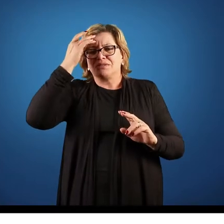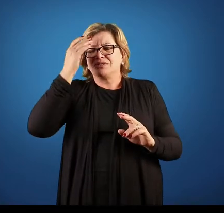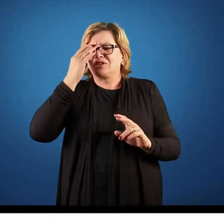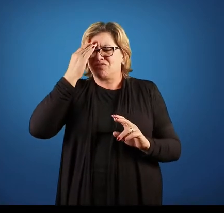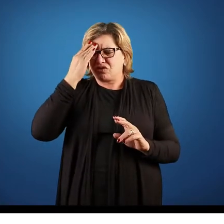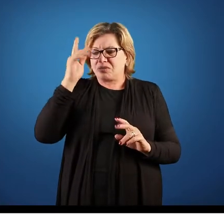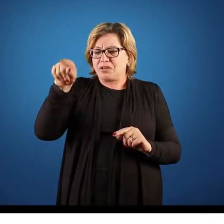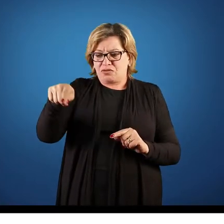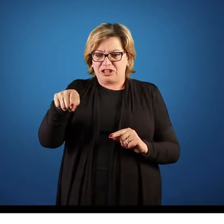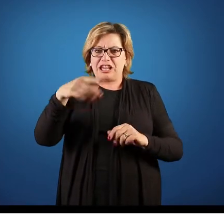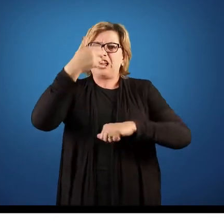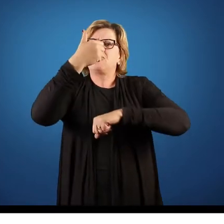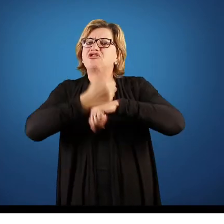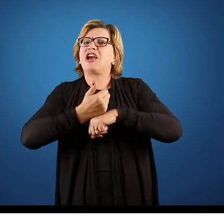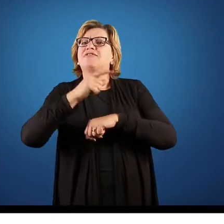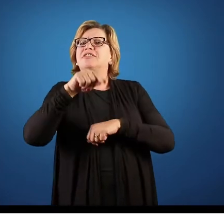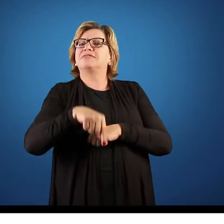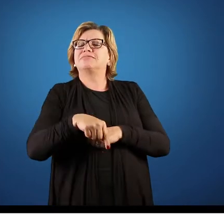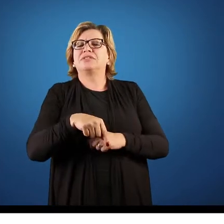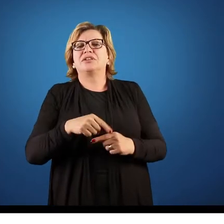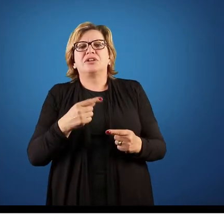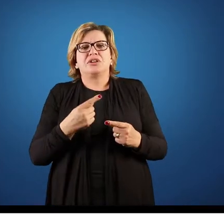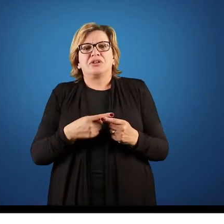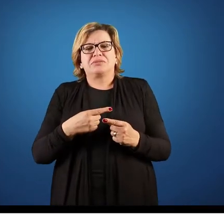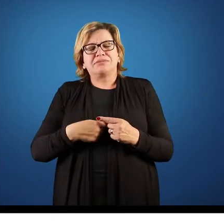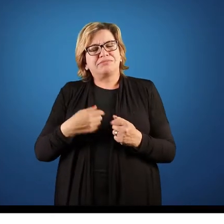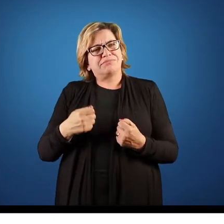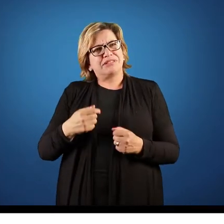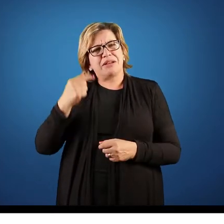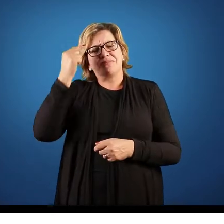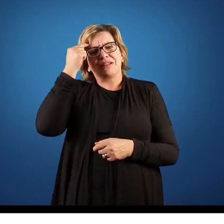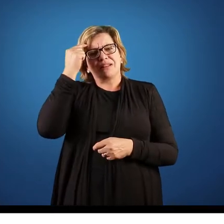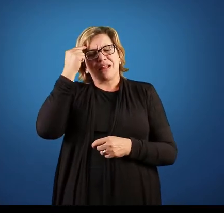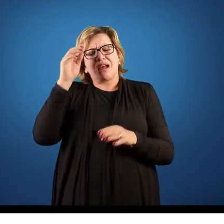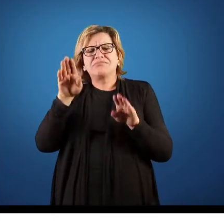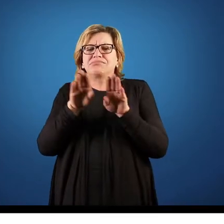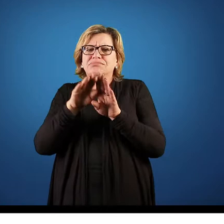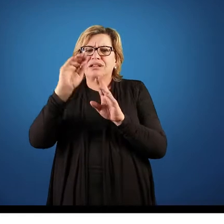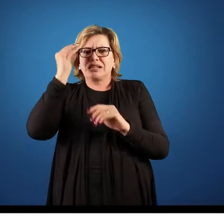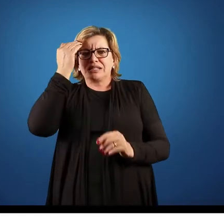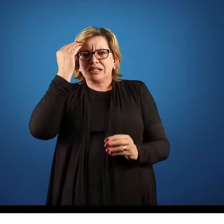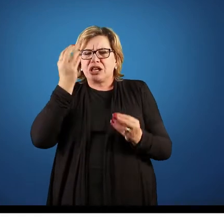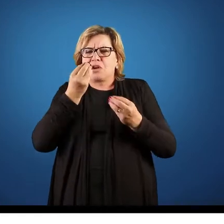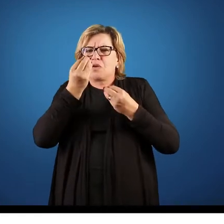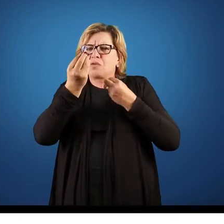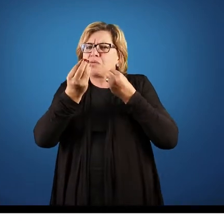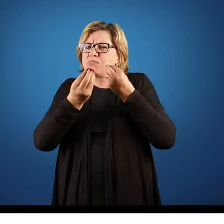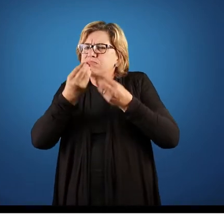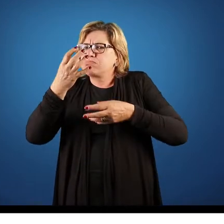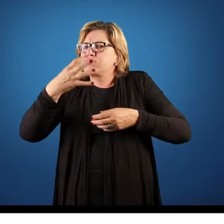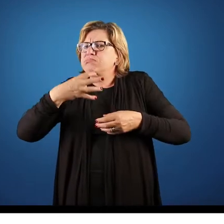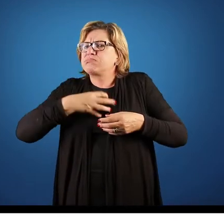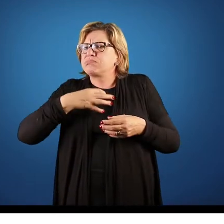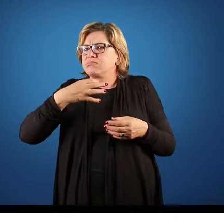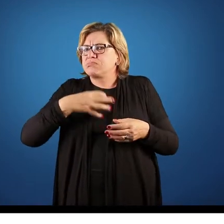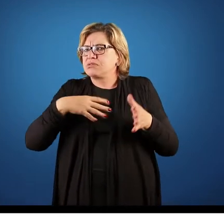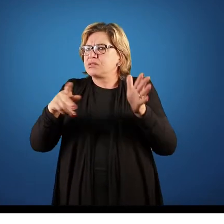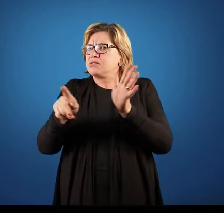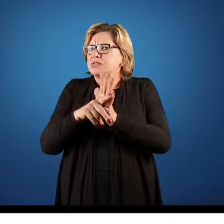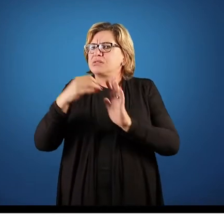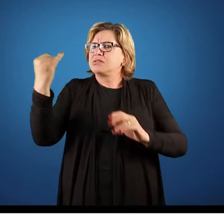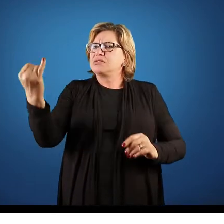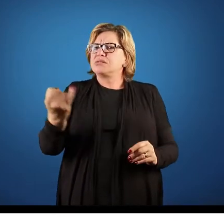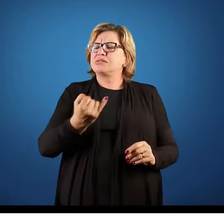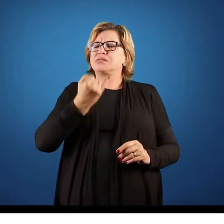você vai ser o chefe desse setor. Então, por que não ir pensando, ir entendendo e visualizando quais são os traços que são bastante importantes